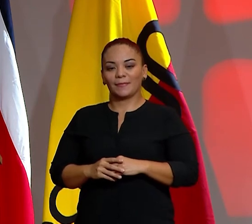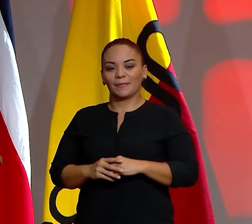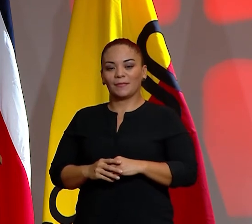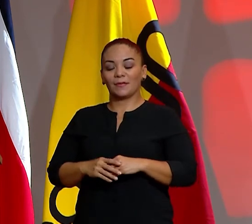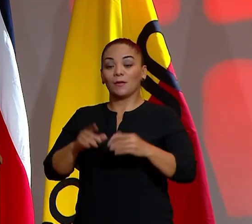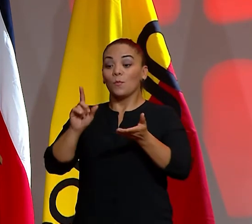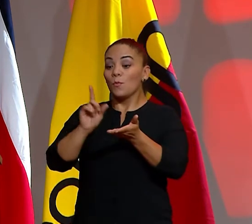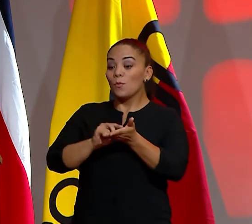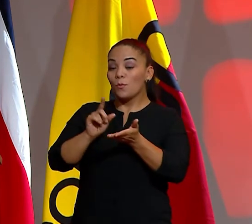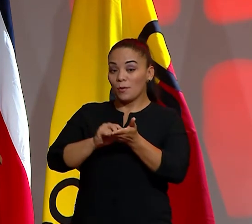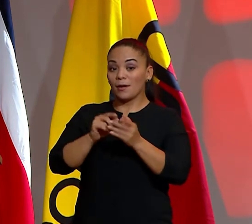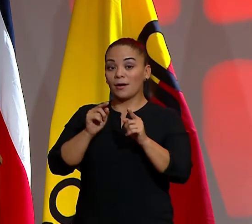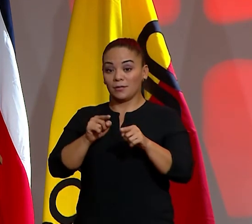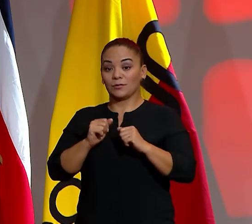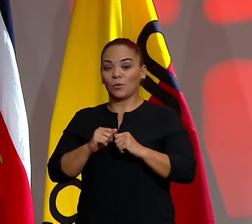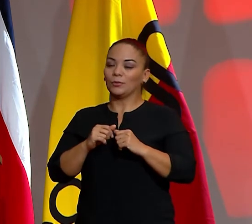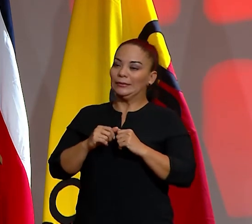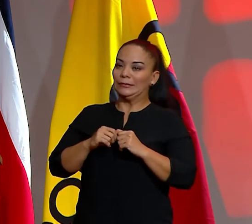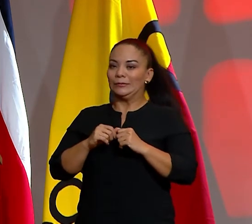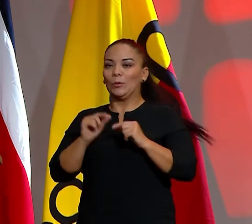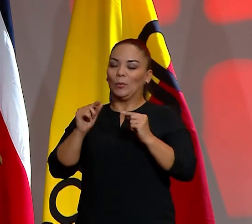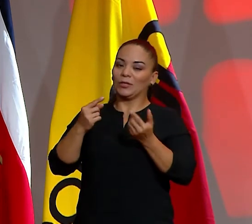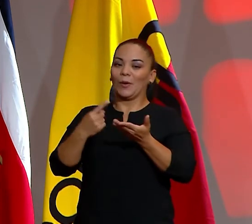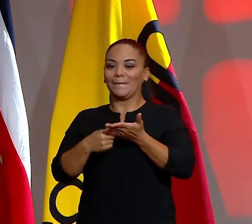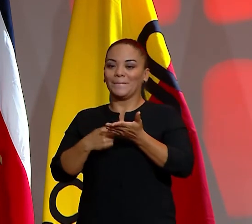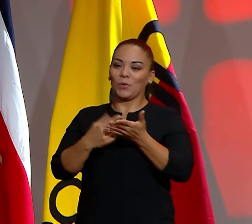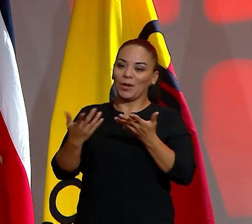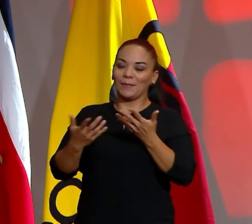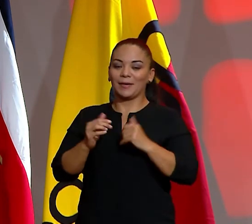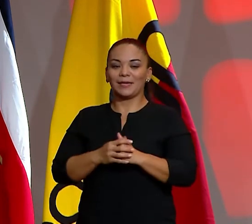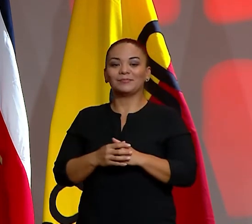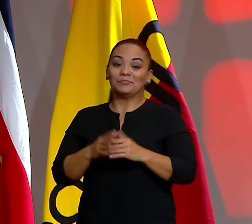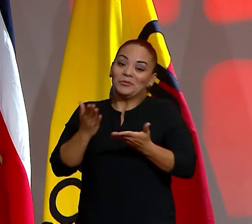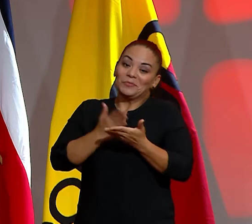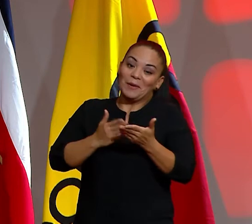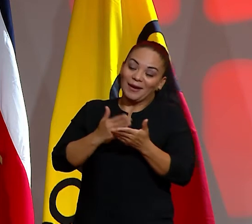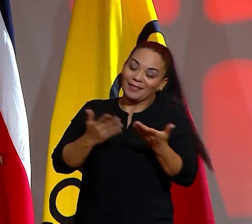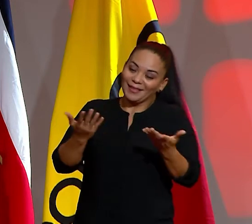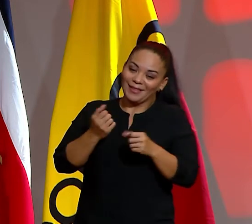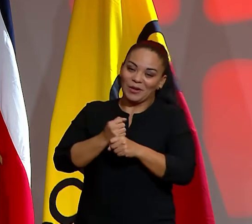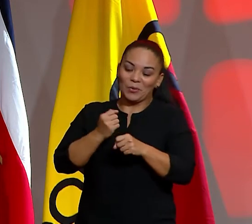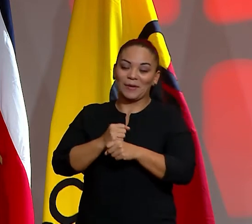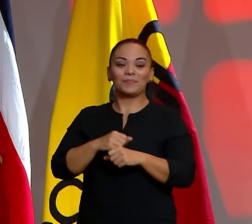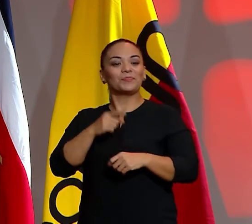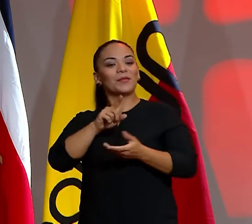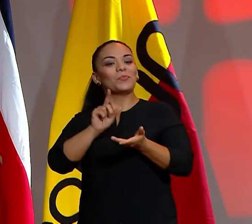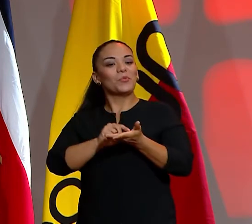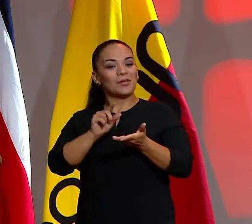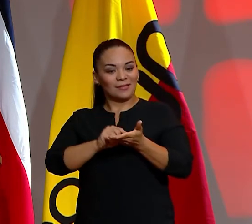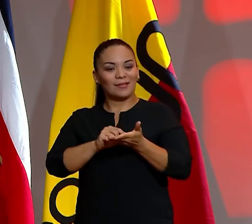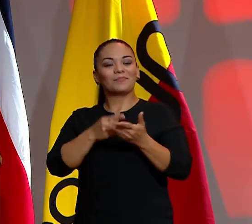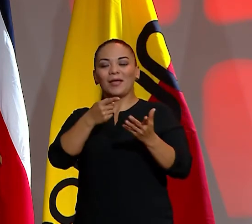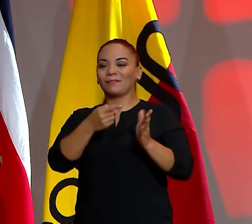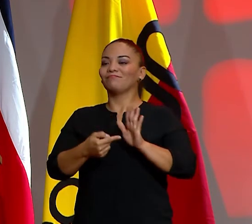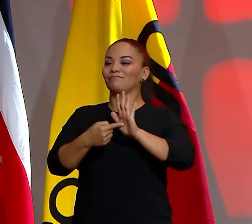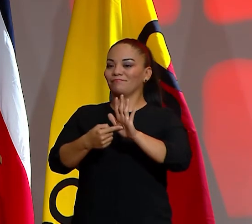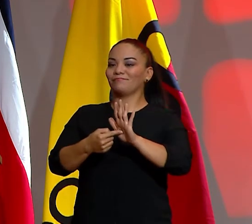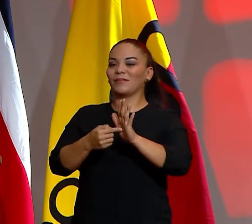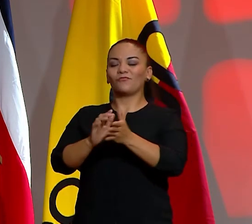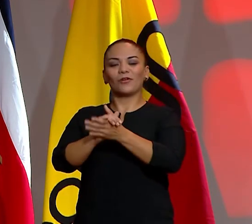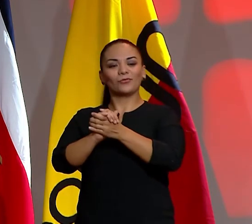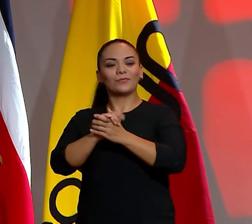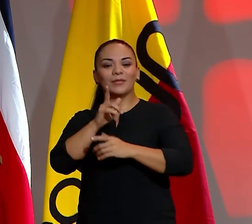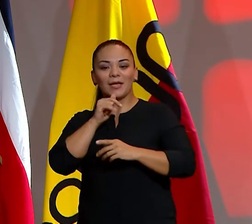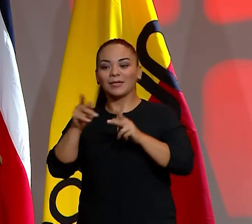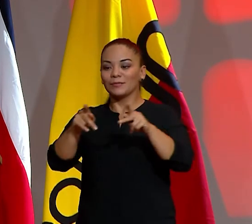La publicación, y aquí entro un poco en polémica, pero es parte de mi labor. La publicación brinda un reconocimiento a sus héroes de la